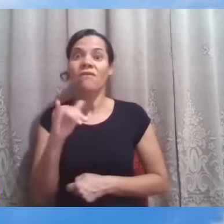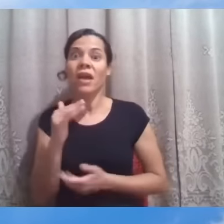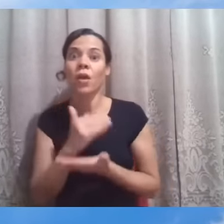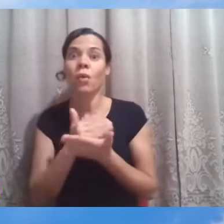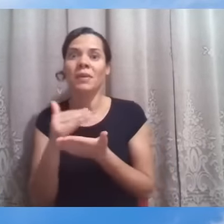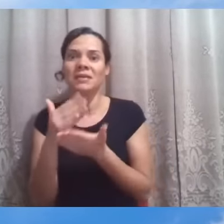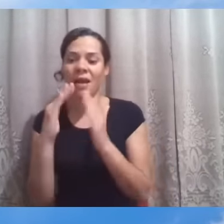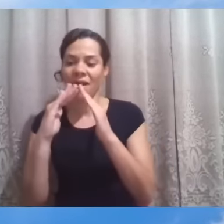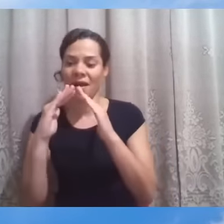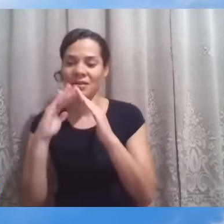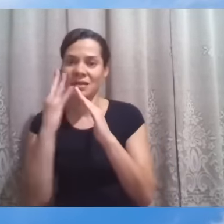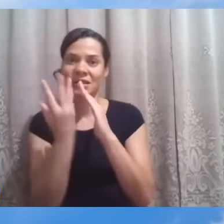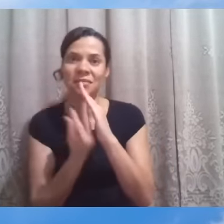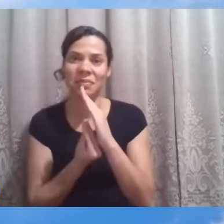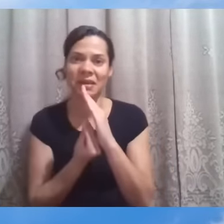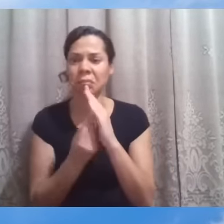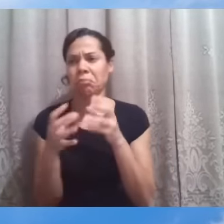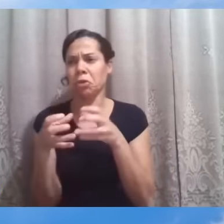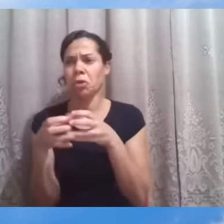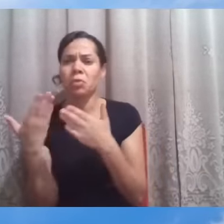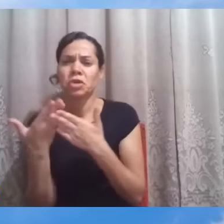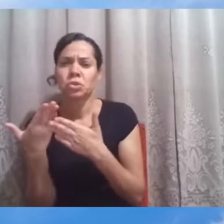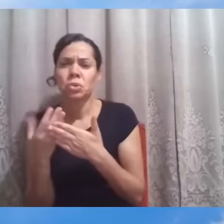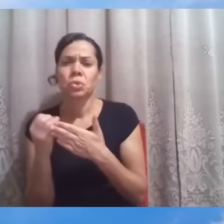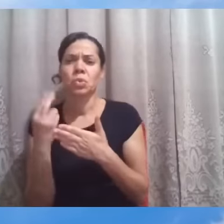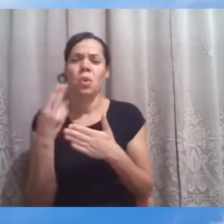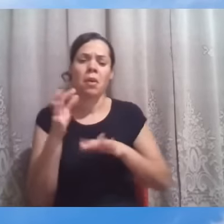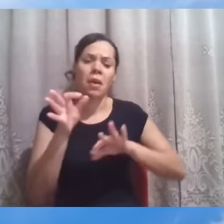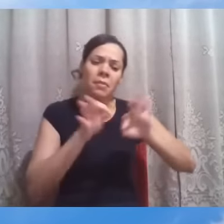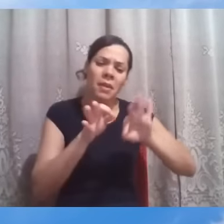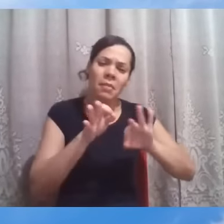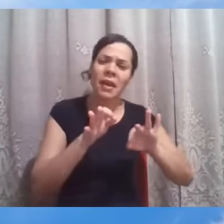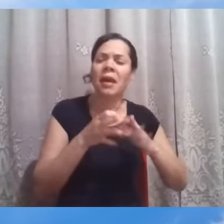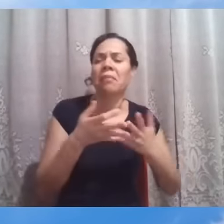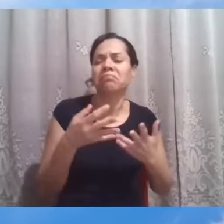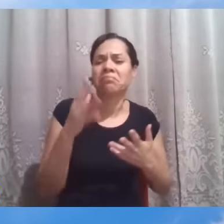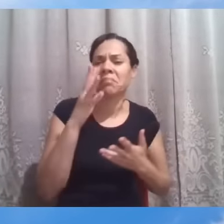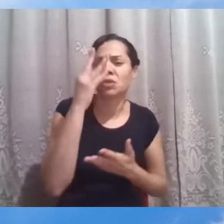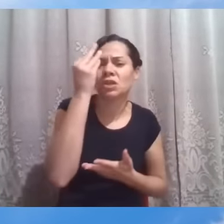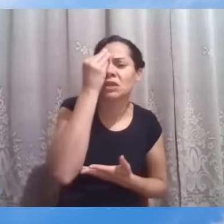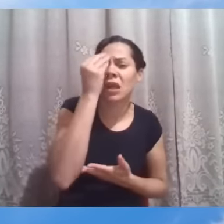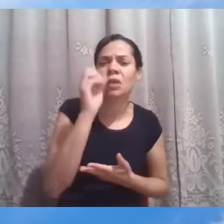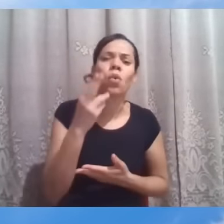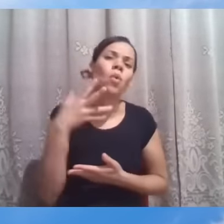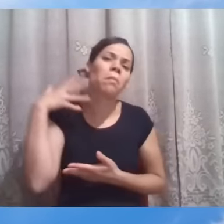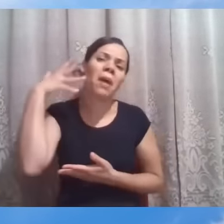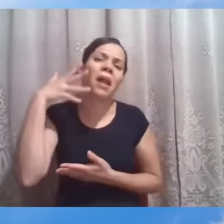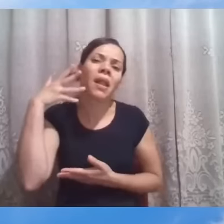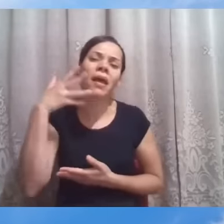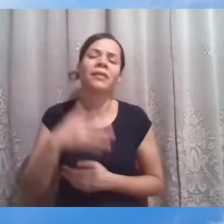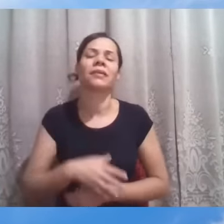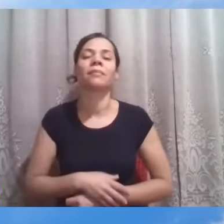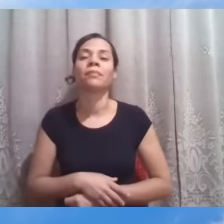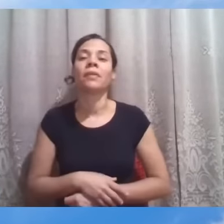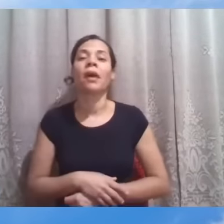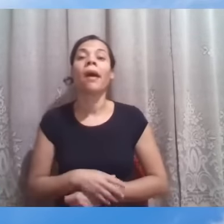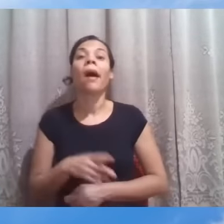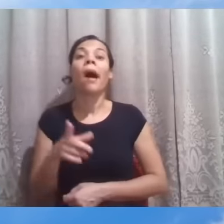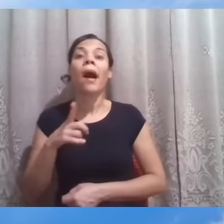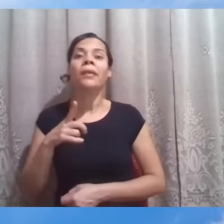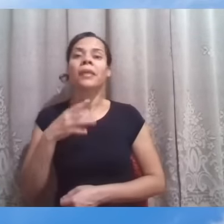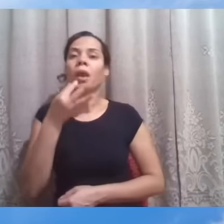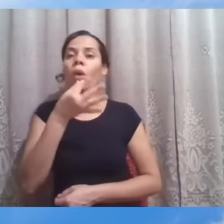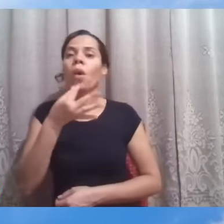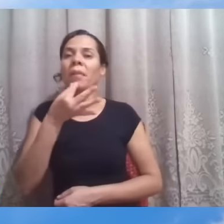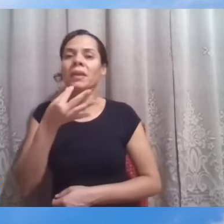preparação de medialidade, fazer a primeira exposição, e aí recebe ali um comentário que não foi dos